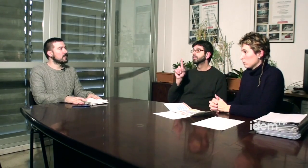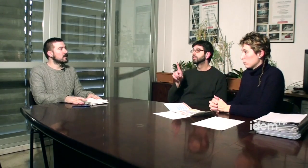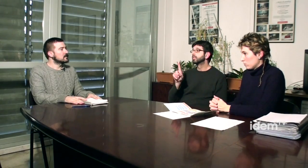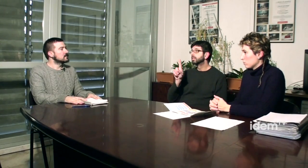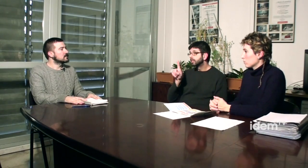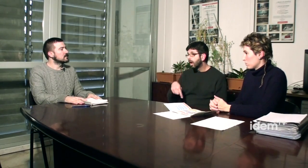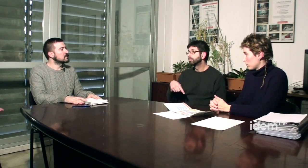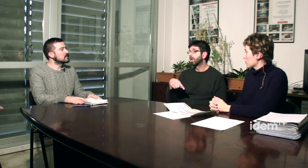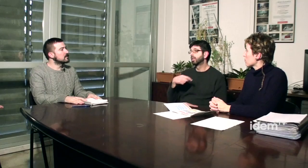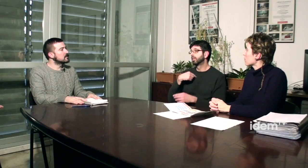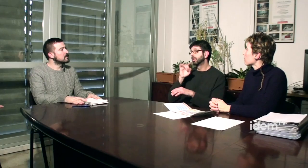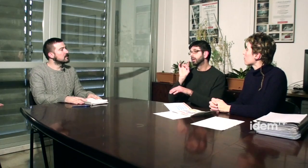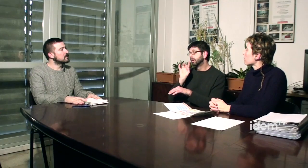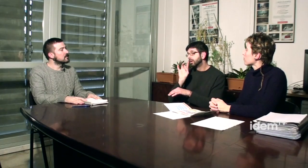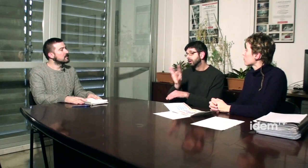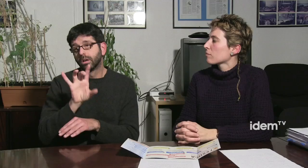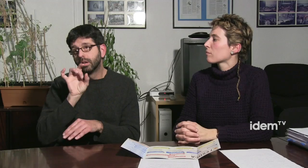com les restes de les persones